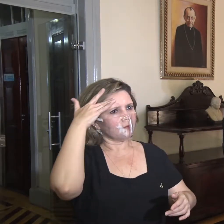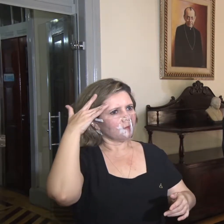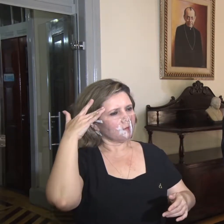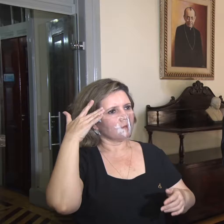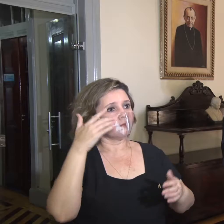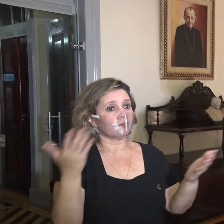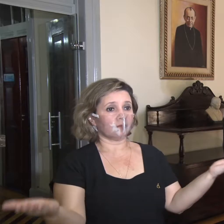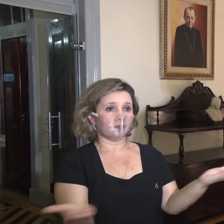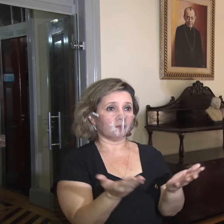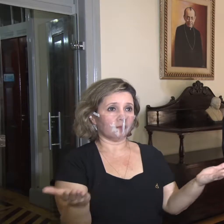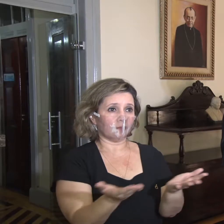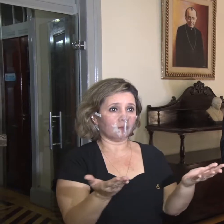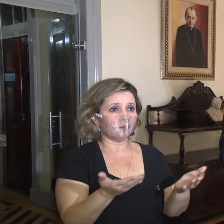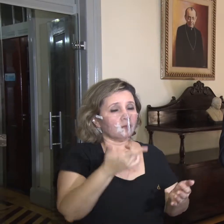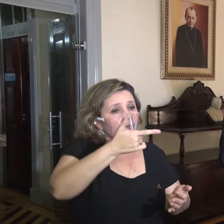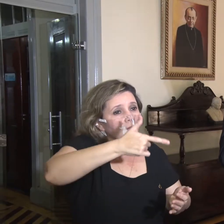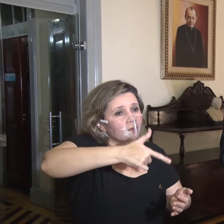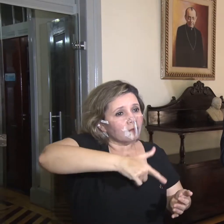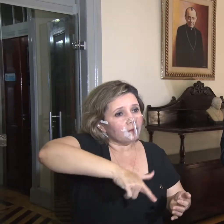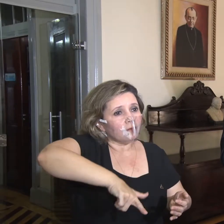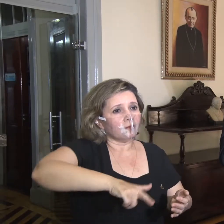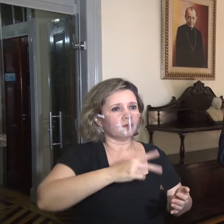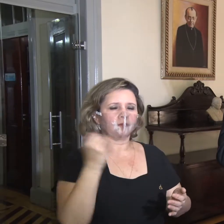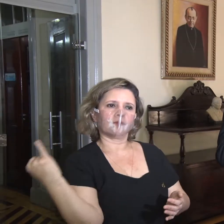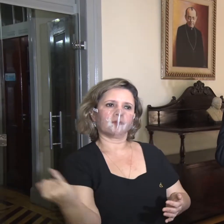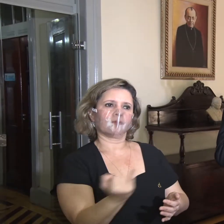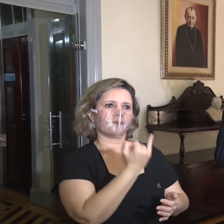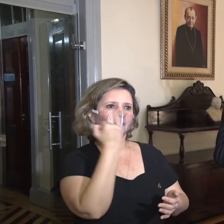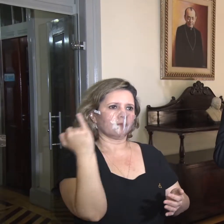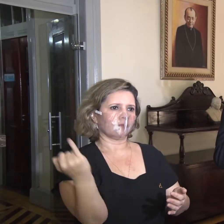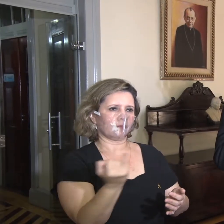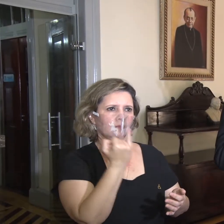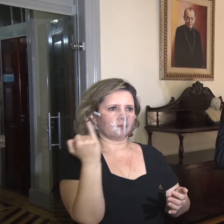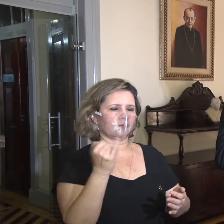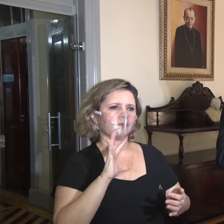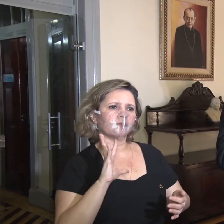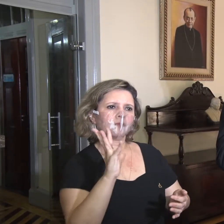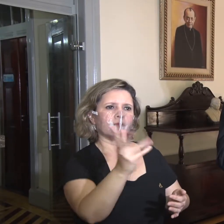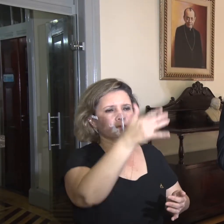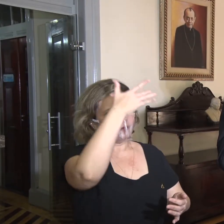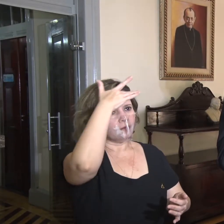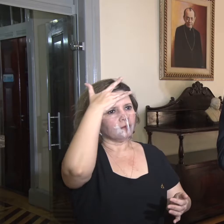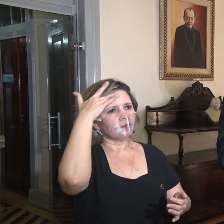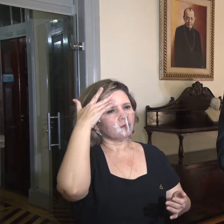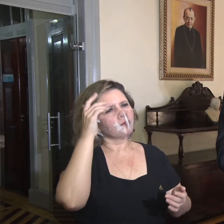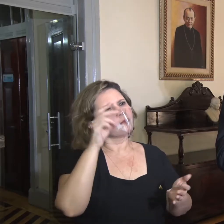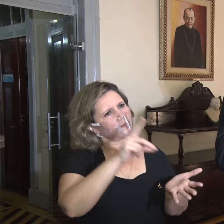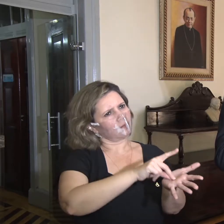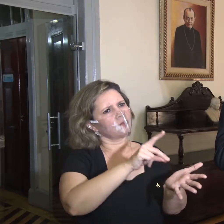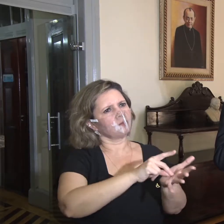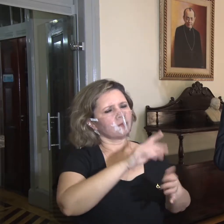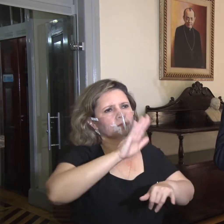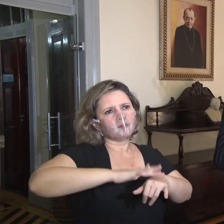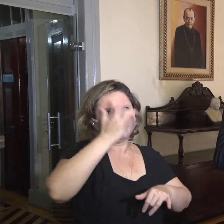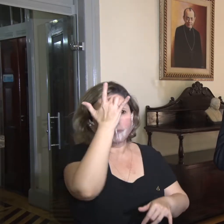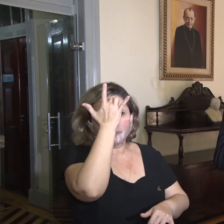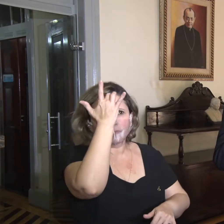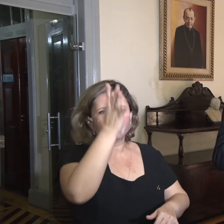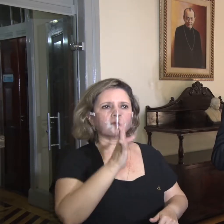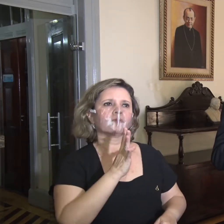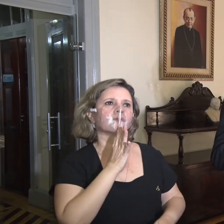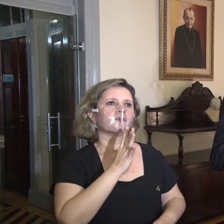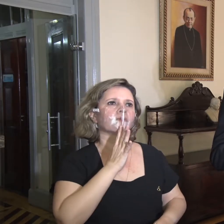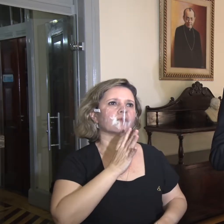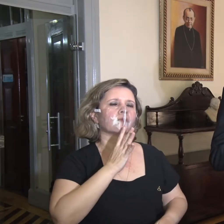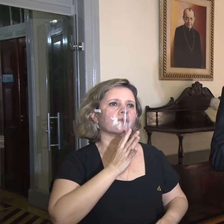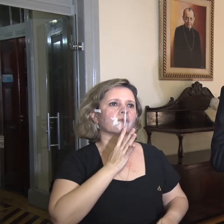com mais esse momento que vai ser muito significativo. Acho que todos vão poder, de fato, ter mais facilidade agora de conhecer